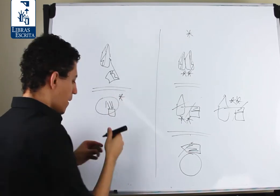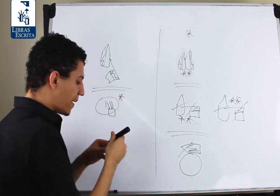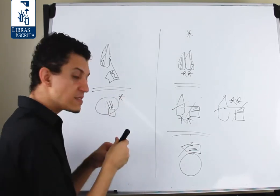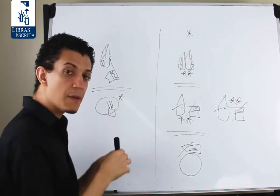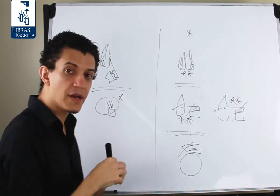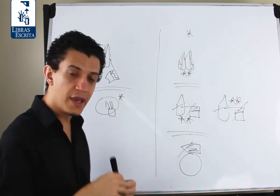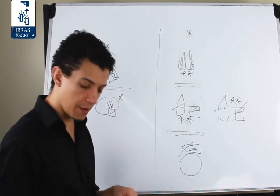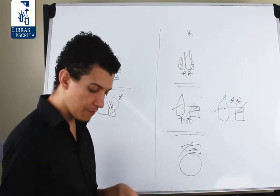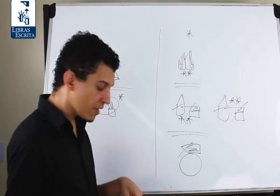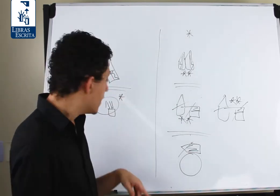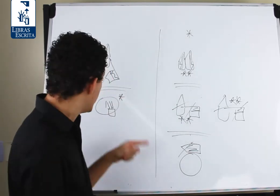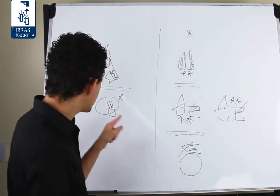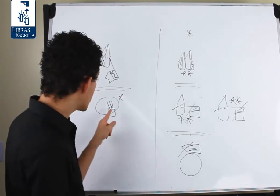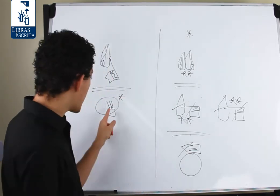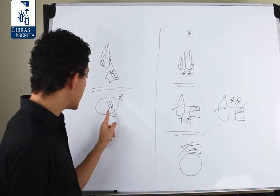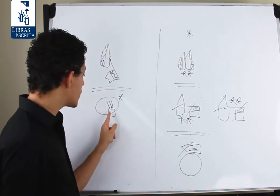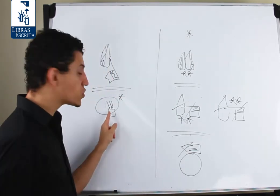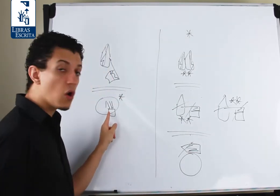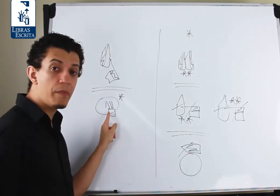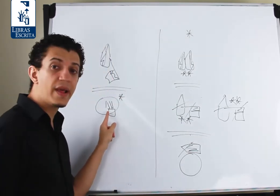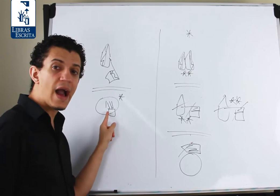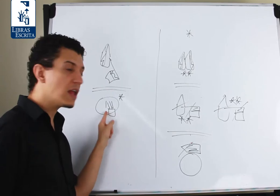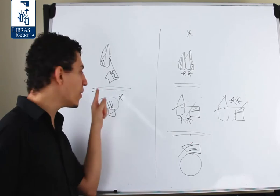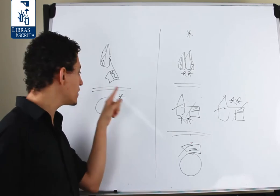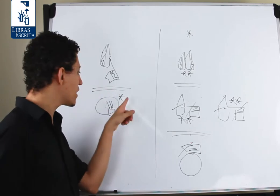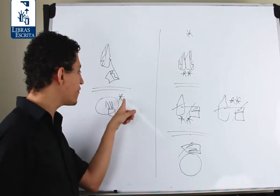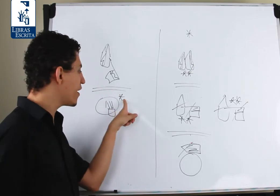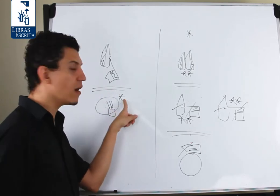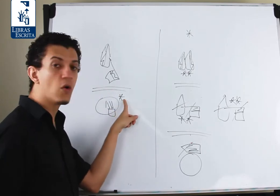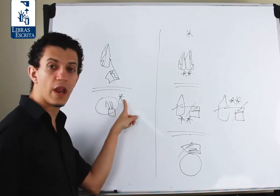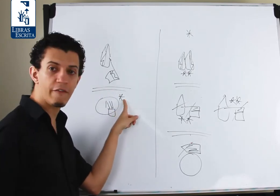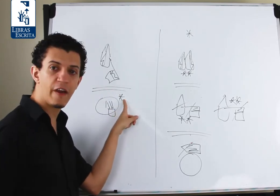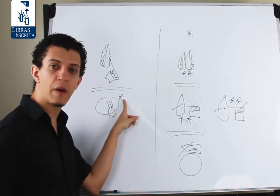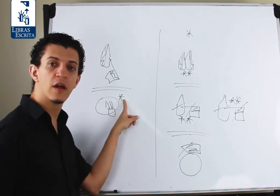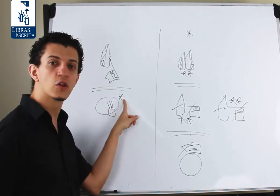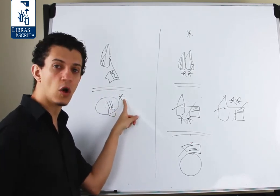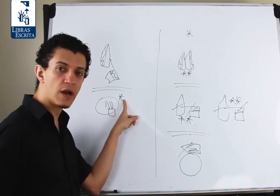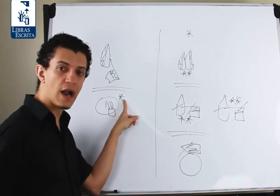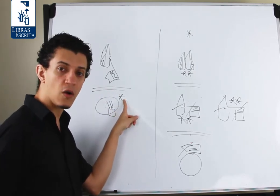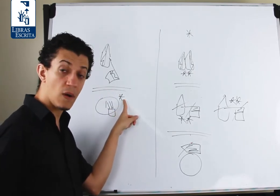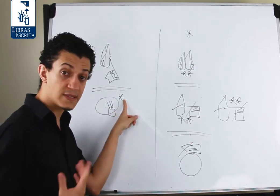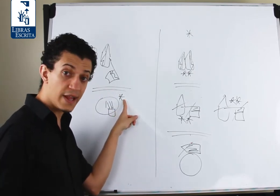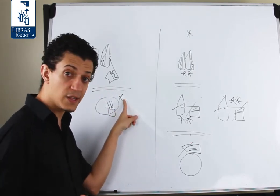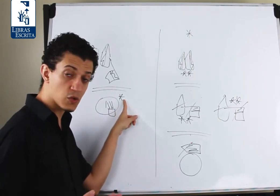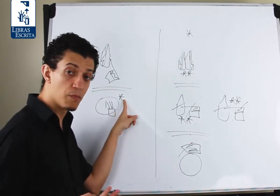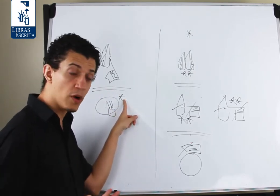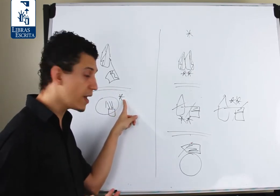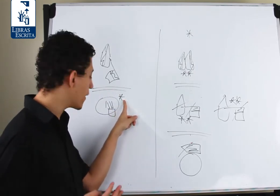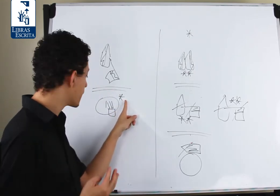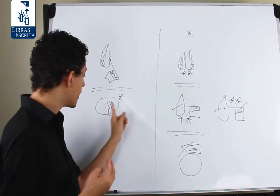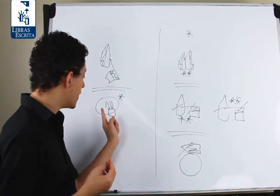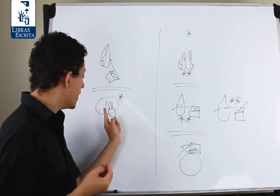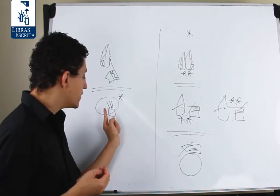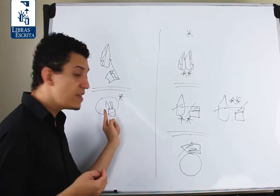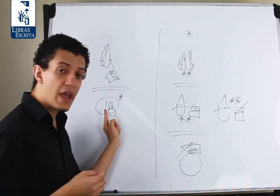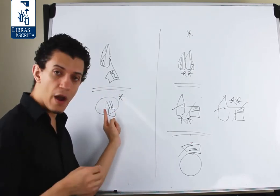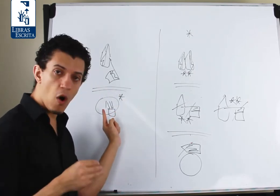Perceba que, nesse caso, eu sou obrigado a escrever o grafema tocar, o asterisco. Por quê? Se eu